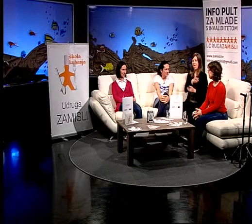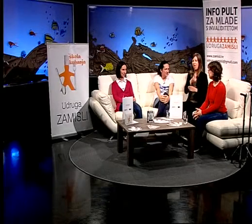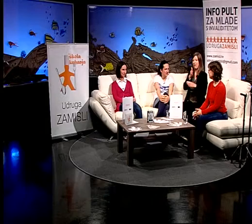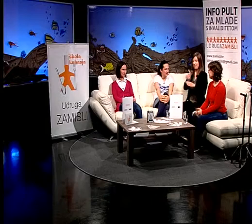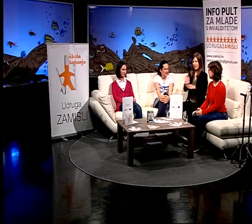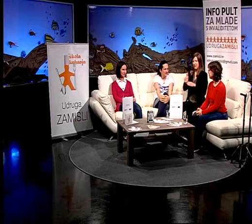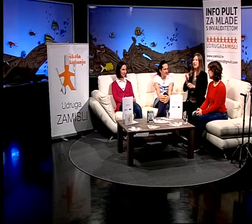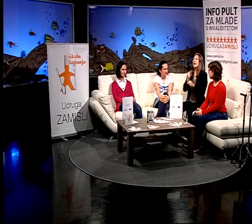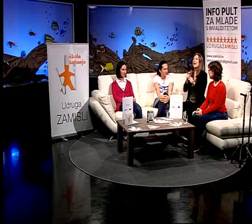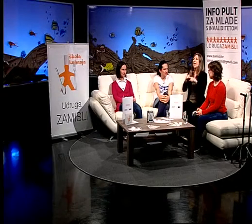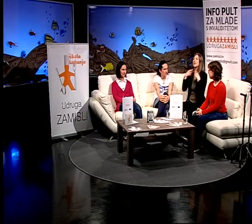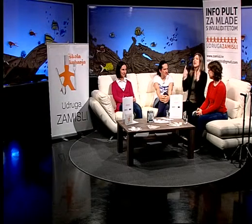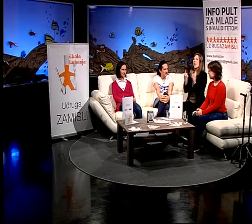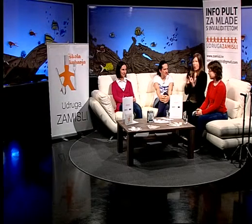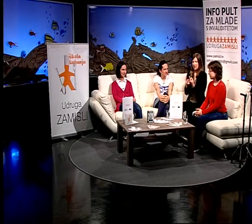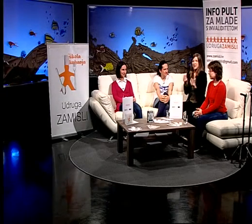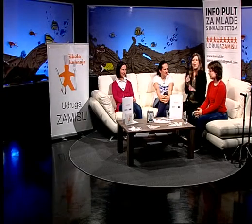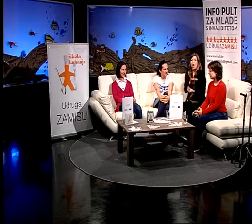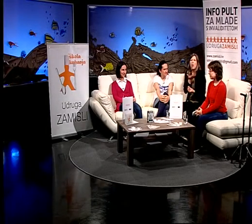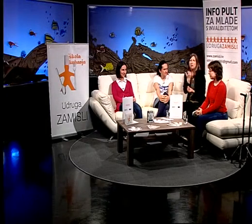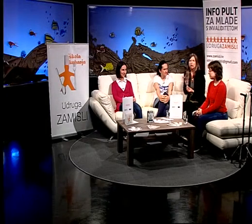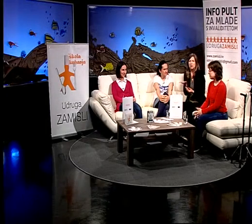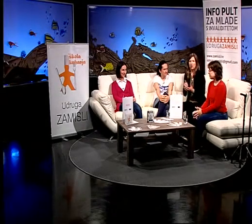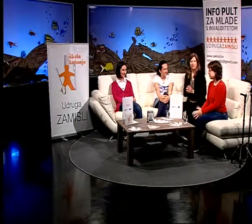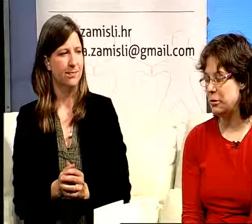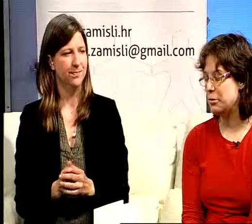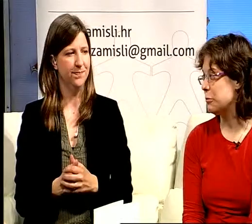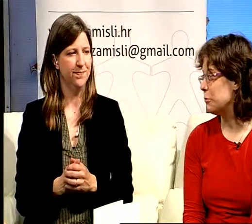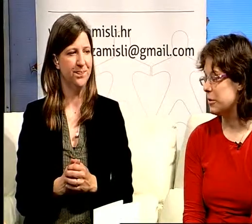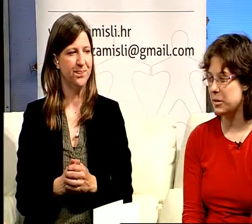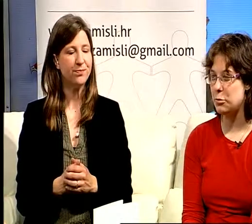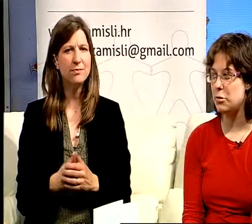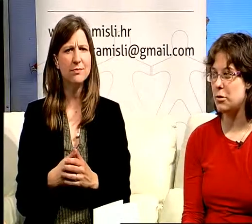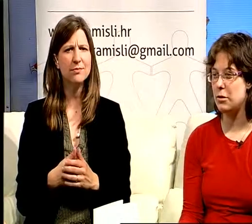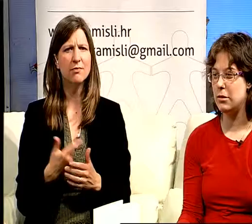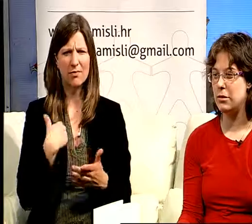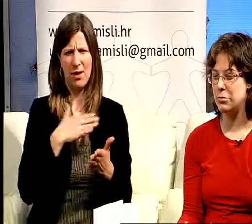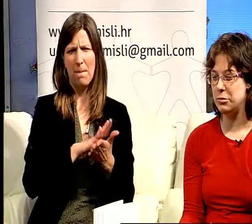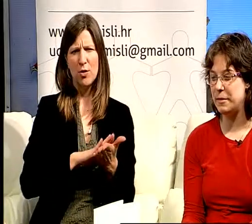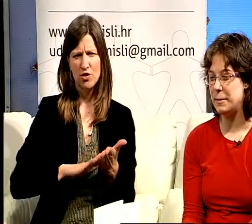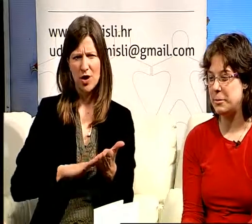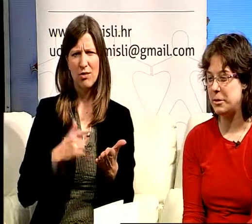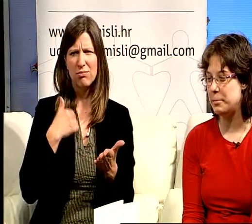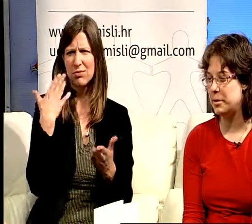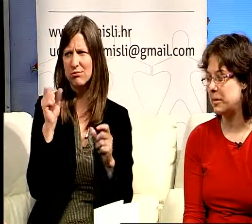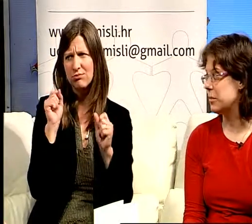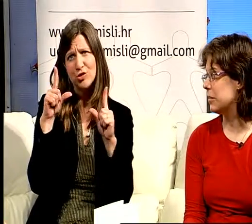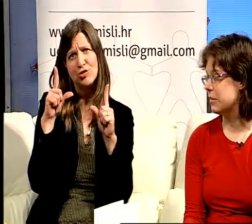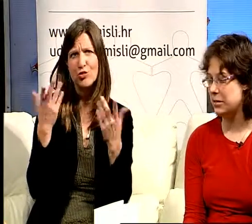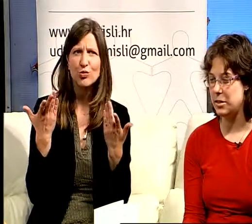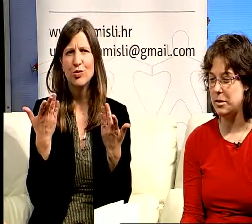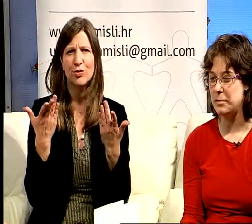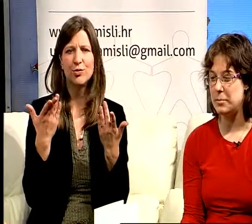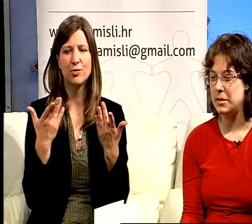radionice školi kuhanja. Kako je tebi to bilo? Pa meni je bilo u početku čudno zato što dugo vremena moram priznat,